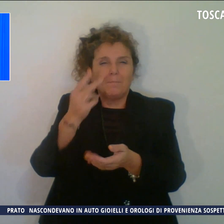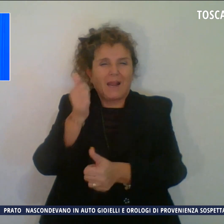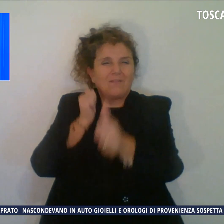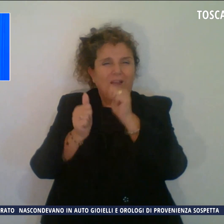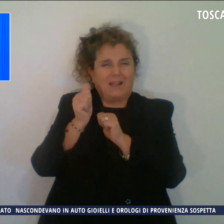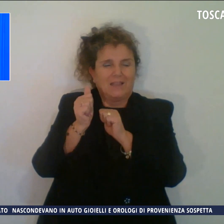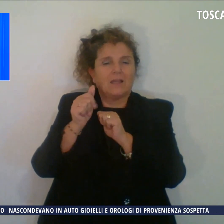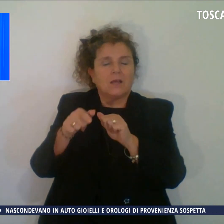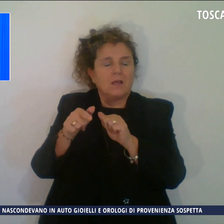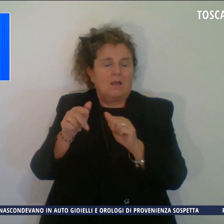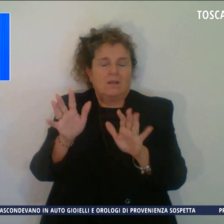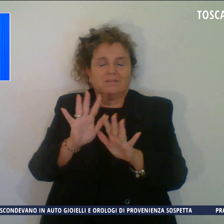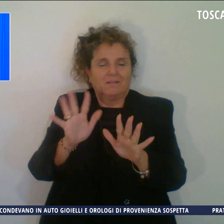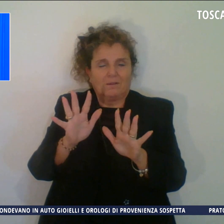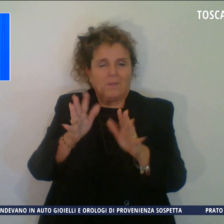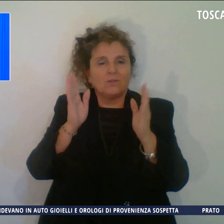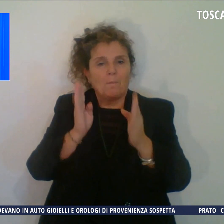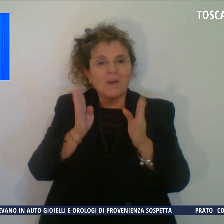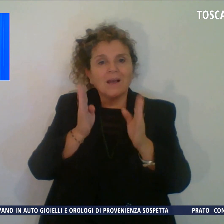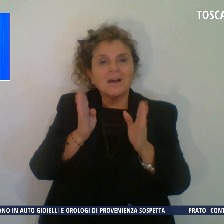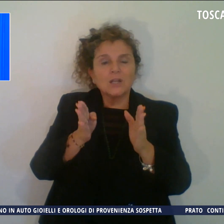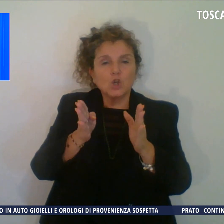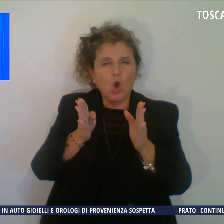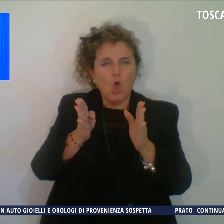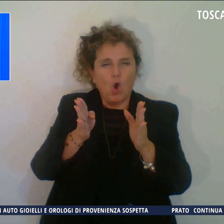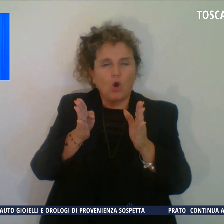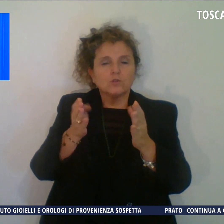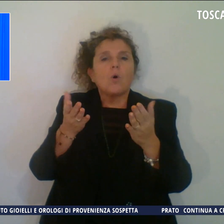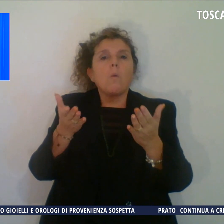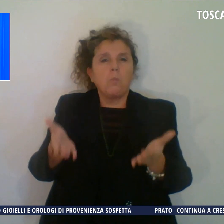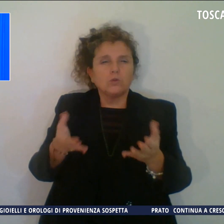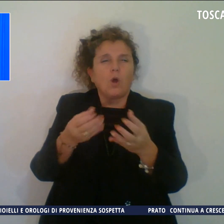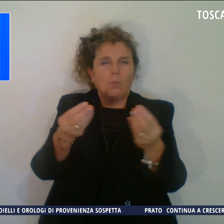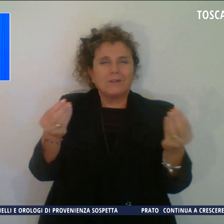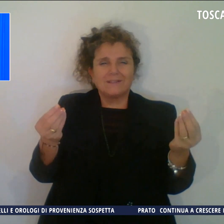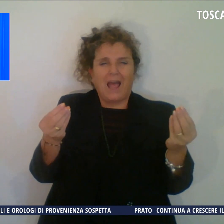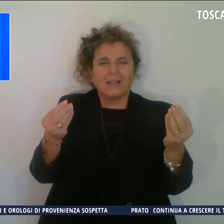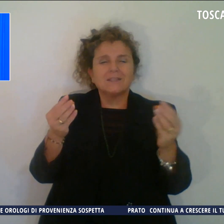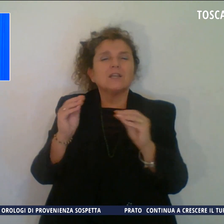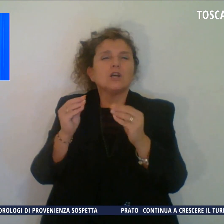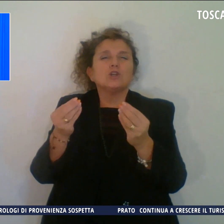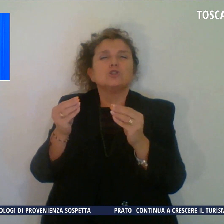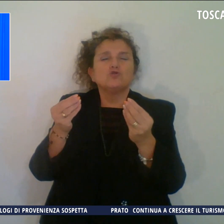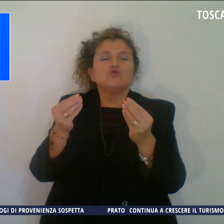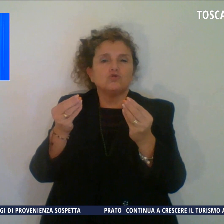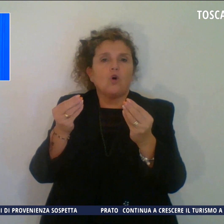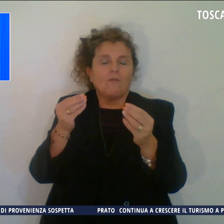odiosi e pericolosi del quale purtroppo cadono troppo spesso vittime, i giovani.